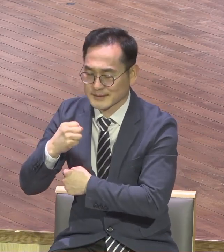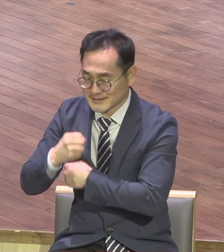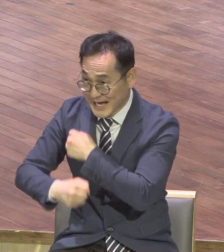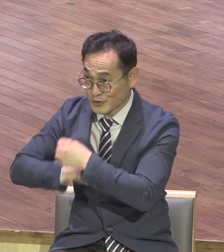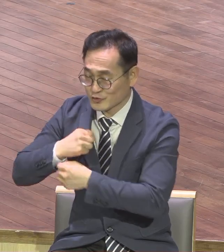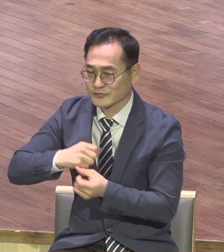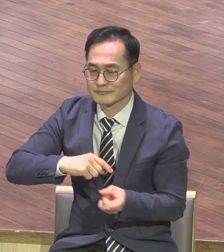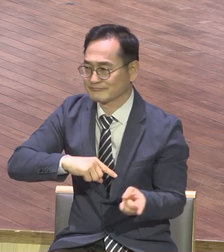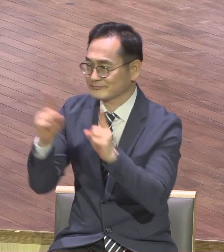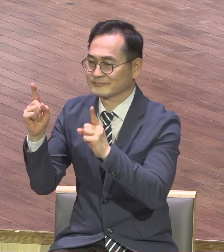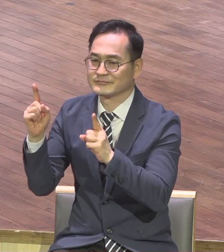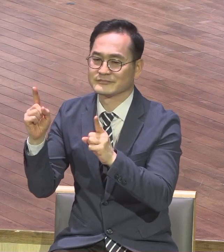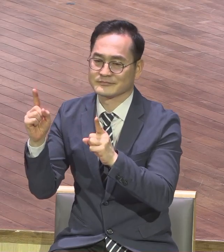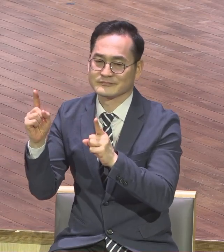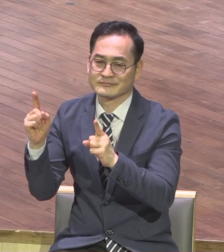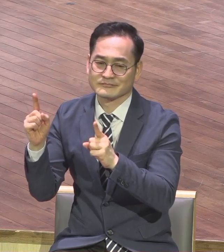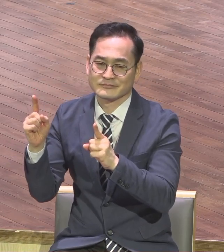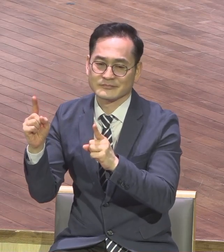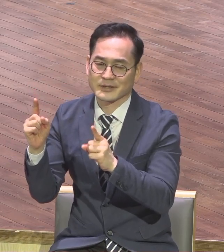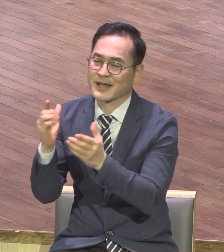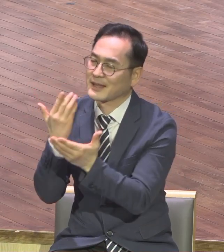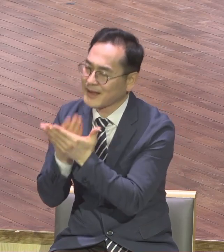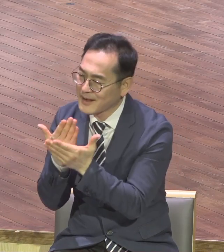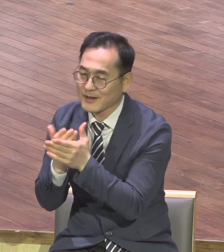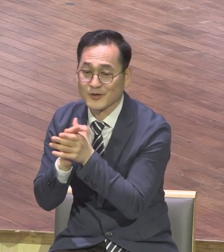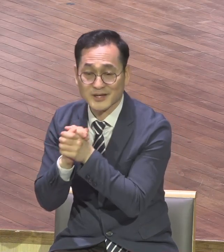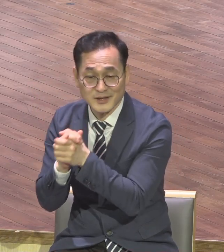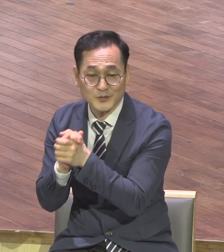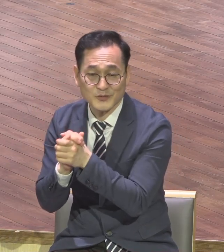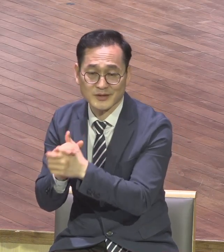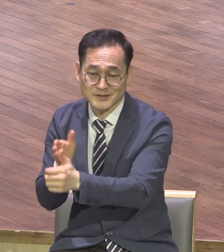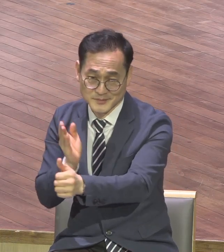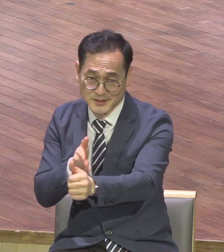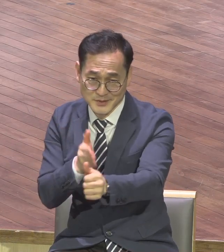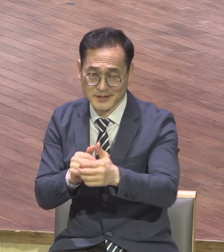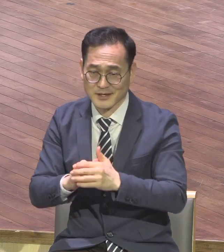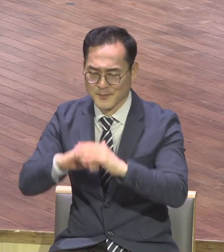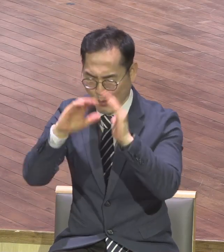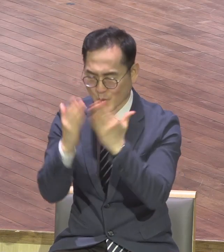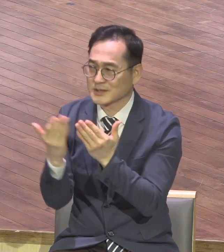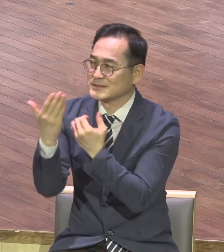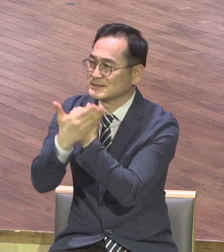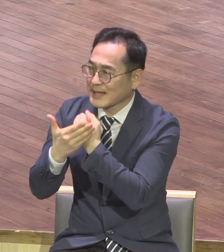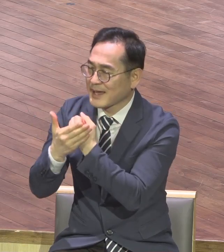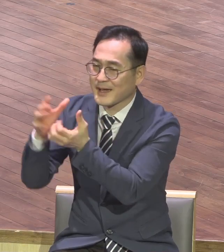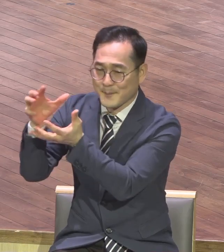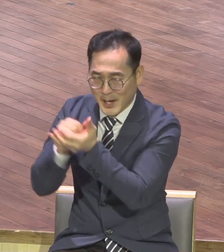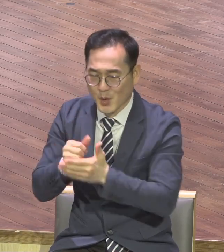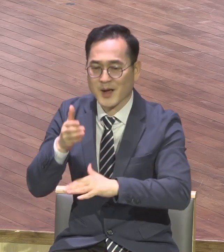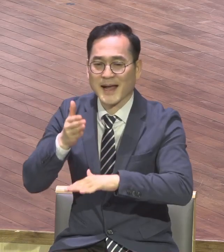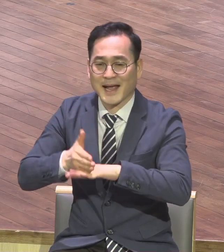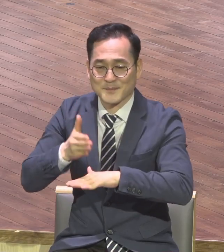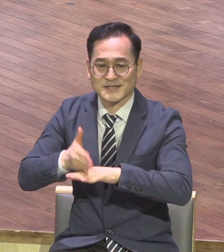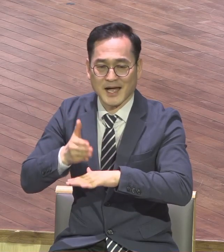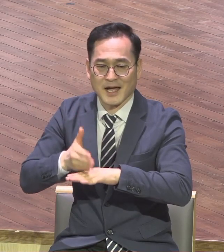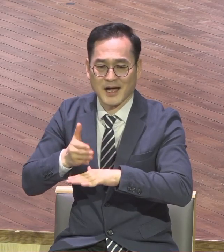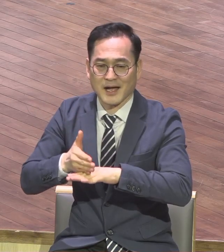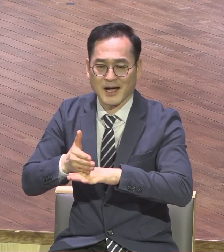주옵사사 모든 것을 은혜를 받고 감사로 넘어서게 하여 해달라 기도하세요 하나님 모든